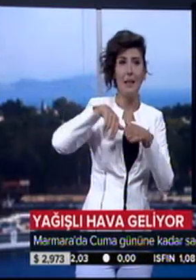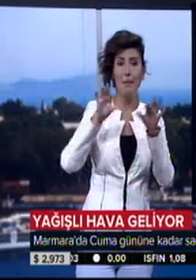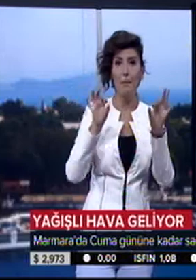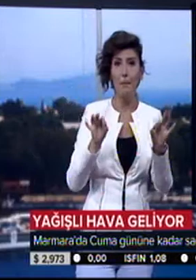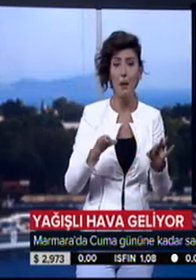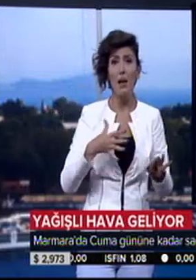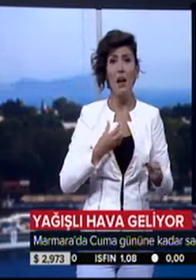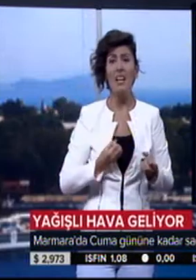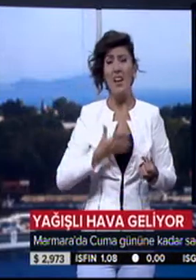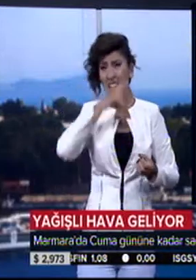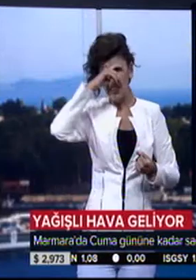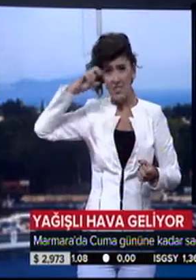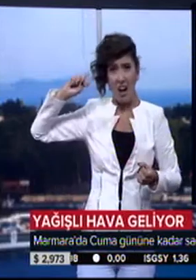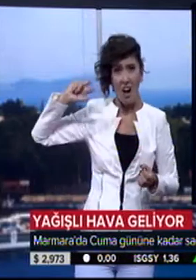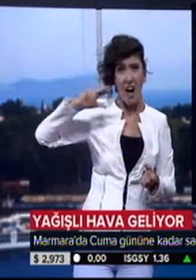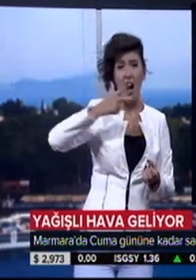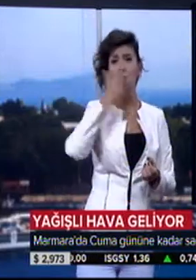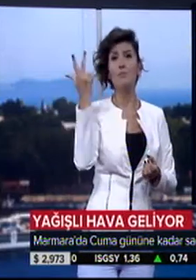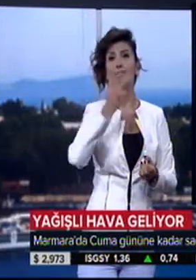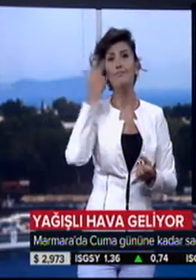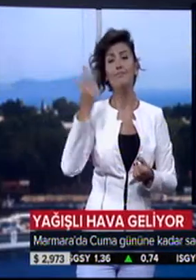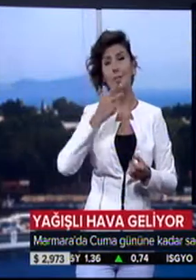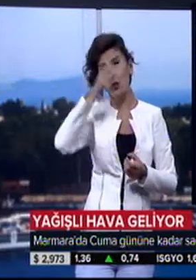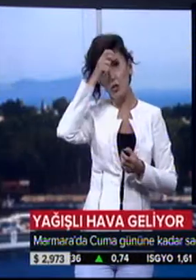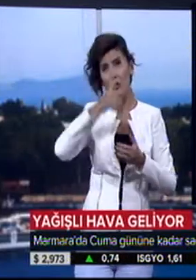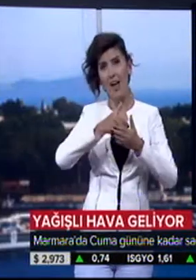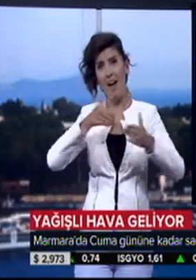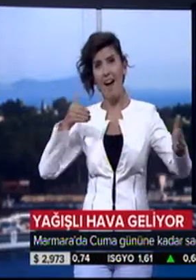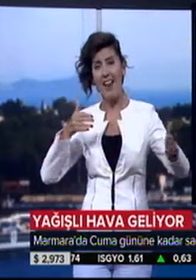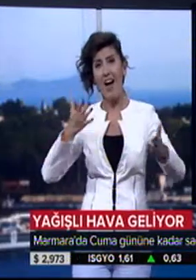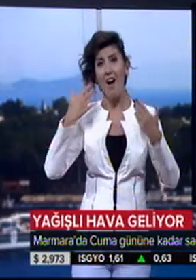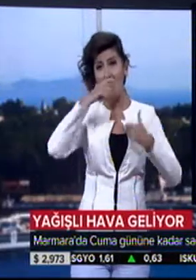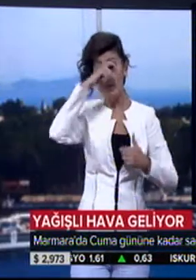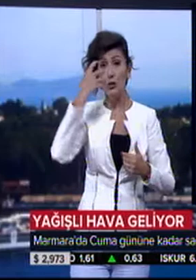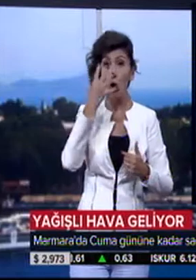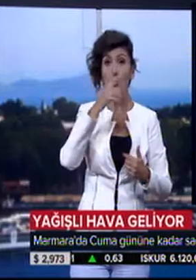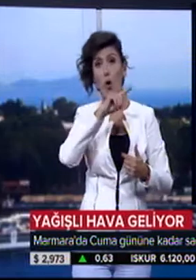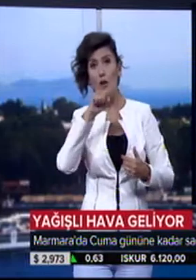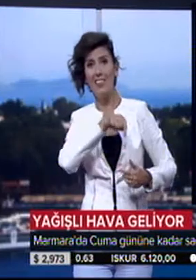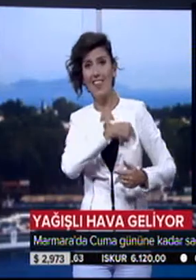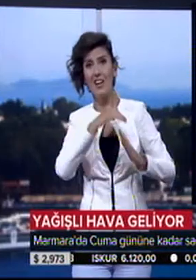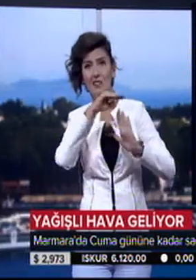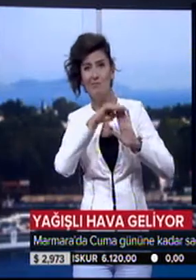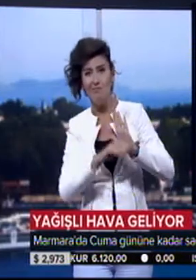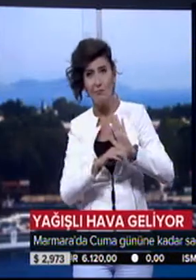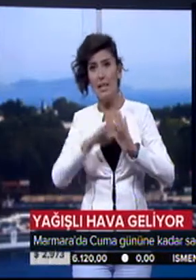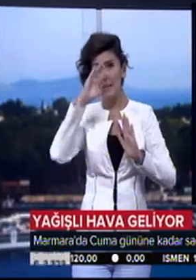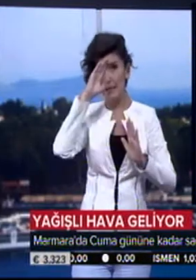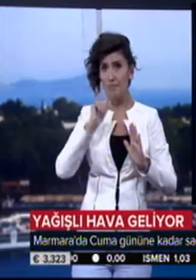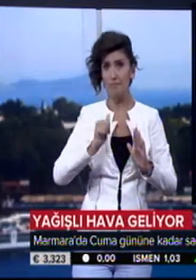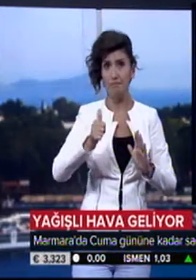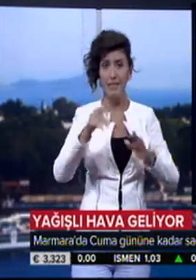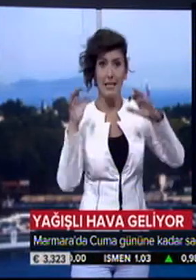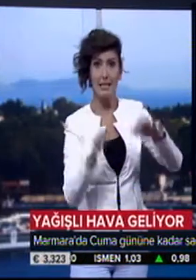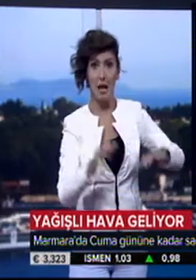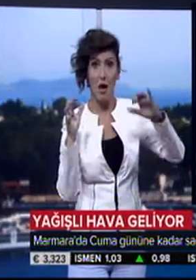Bunaltıcı sıcaklar yurdu terk ediyor. Hava sıcaklığının 4 ila 10 derece düşmesi bekleniyor. İstanbul'da da önümüzdeki günlerde sağlak